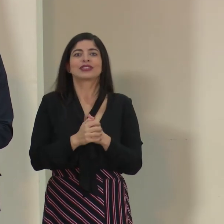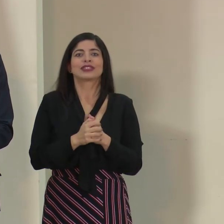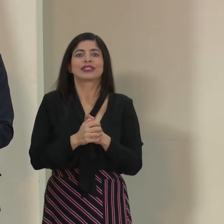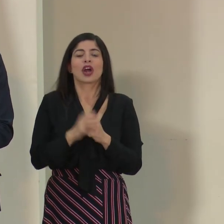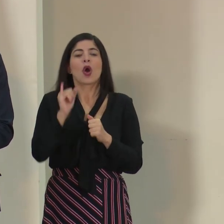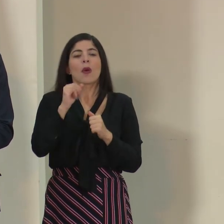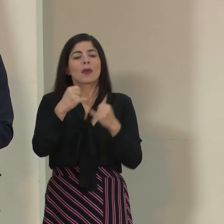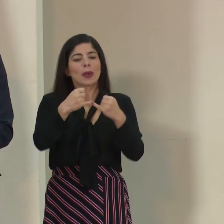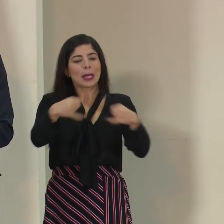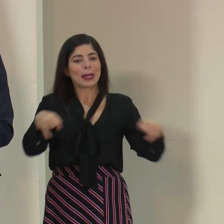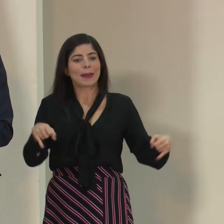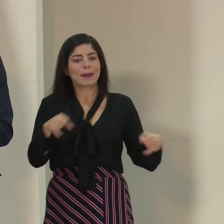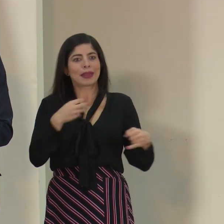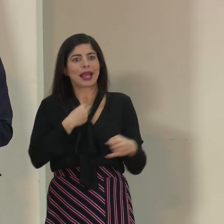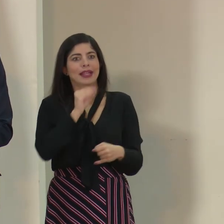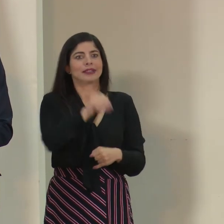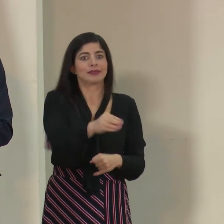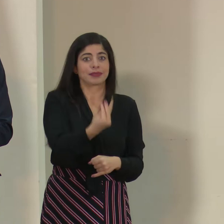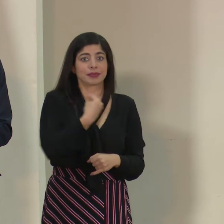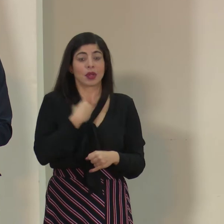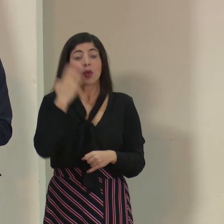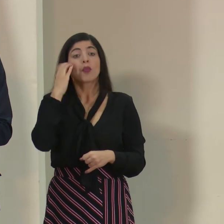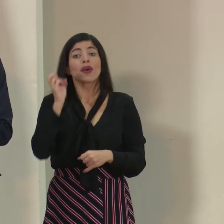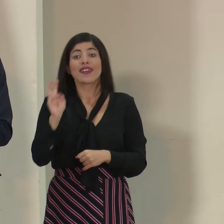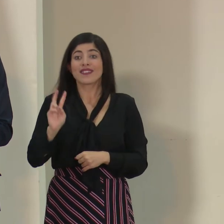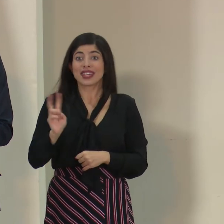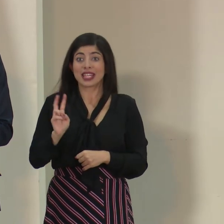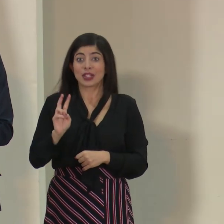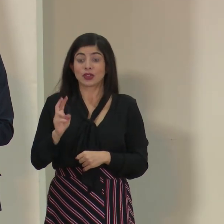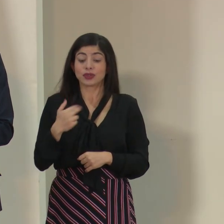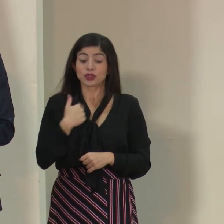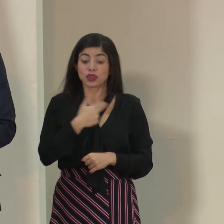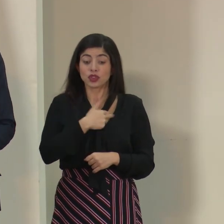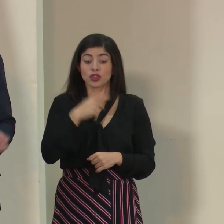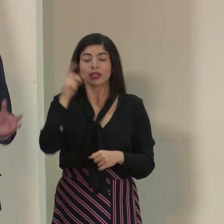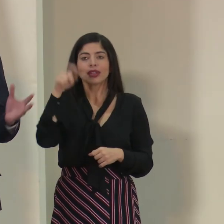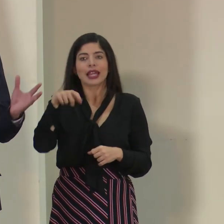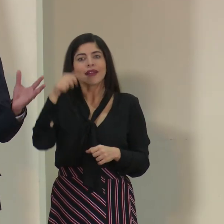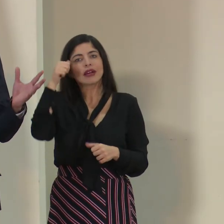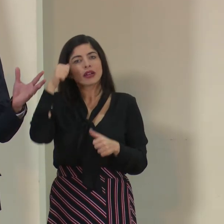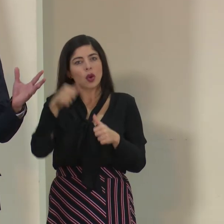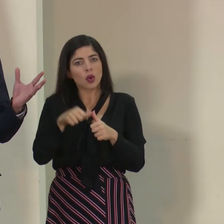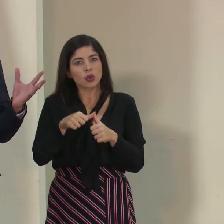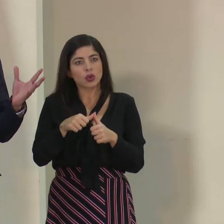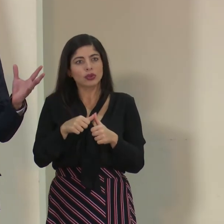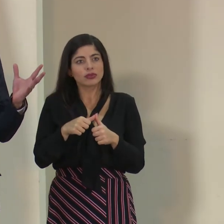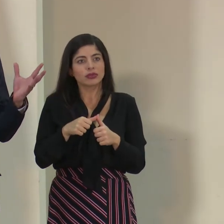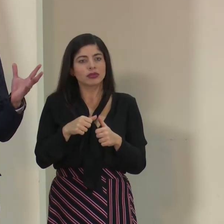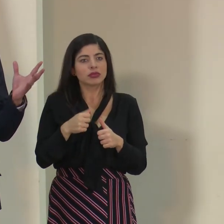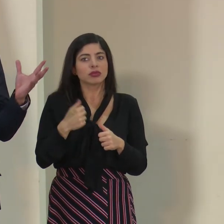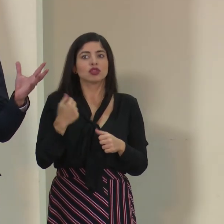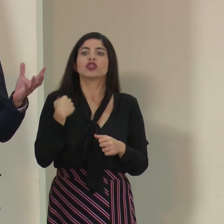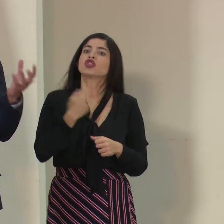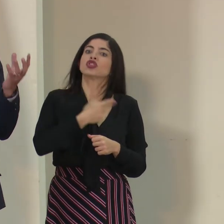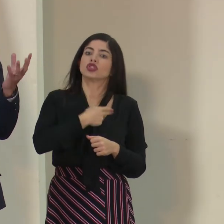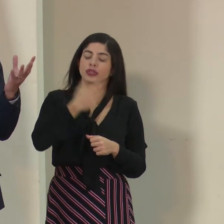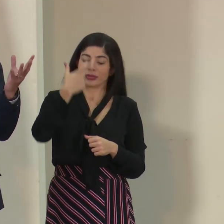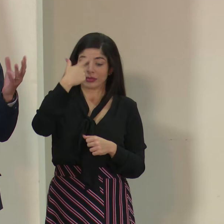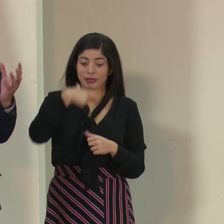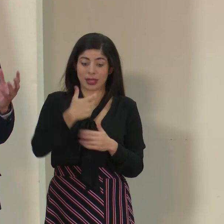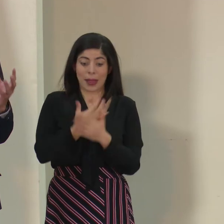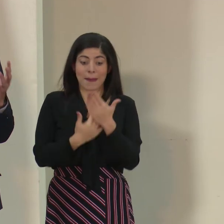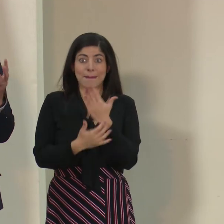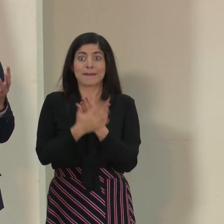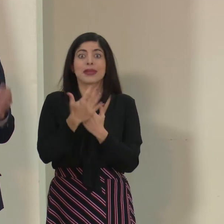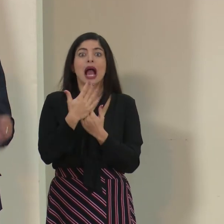de limitar la transmisión porque el virus, nosotros recordemos, somos entes que con las